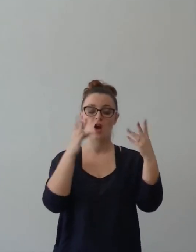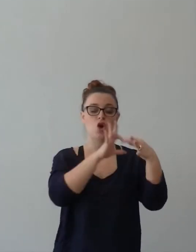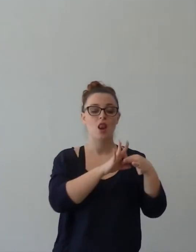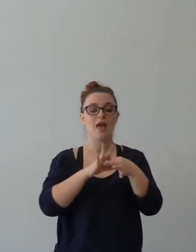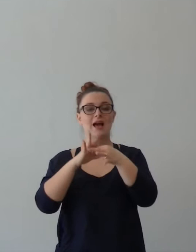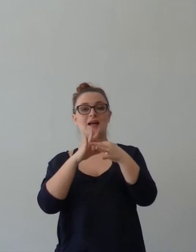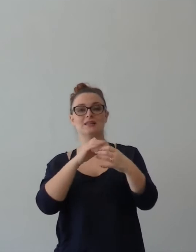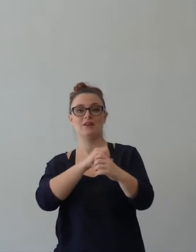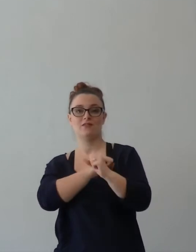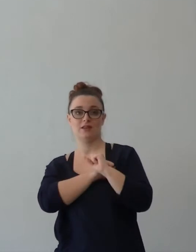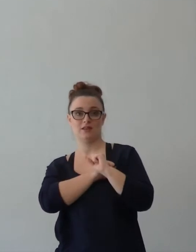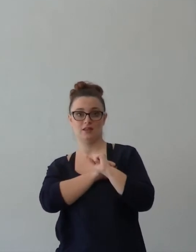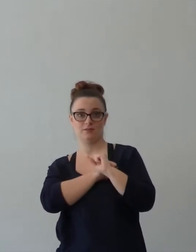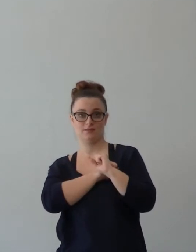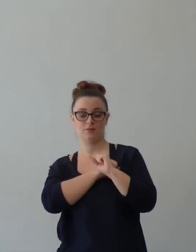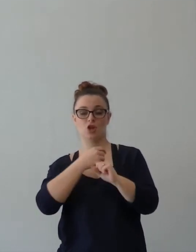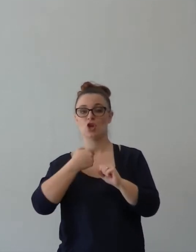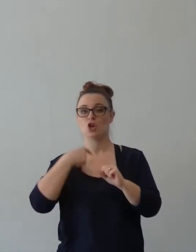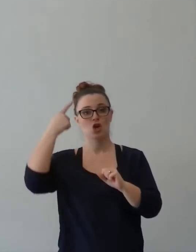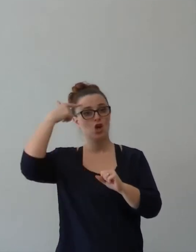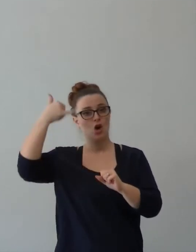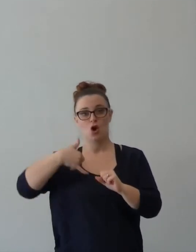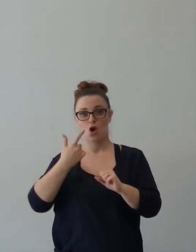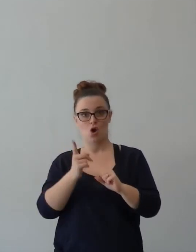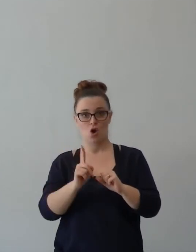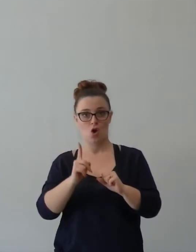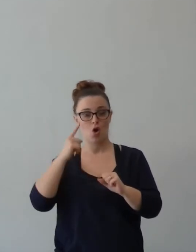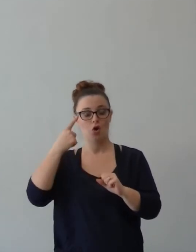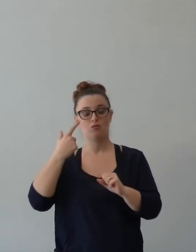'immaturità uccide la gioia. Il pesimo 25.